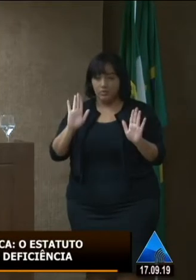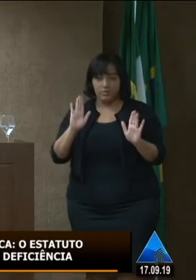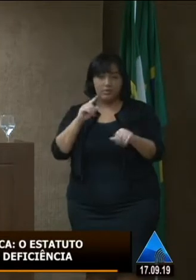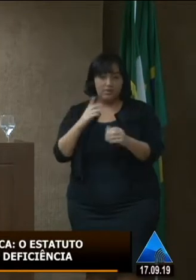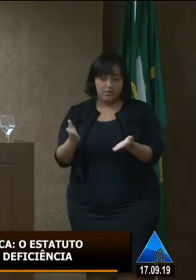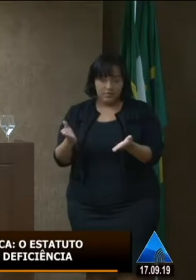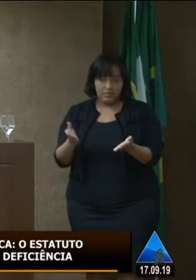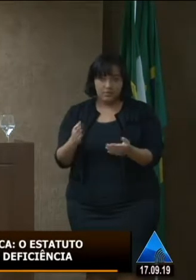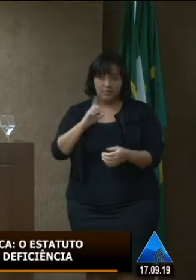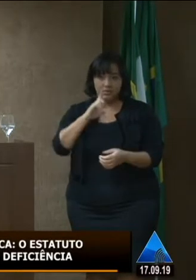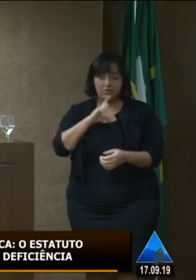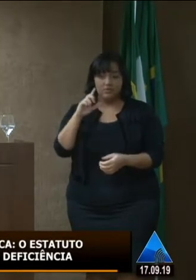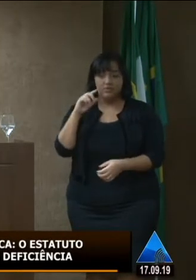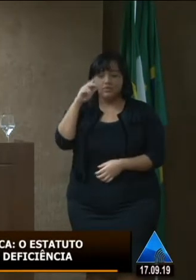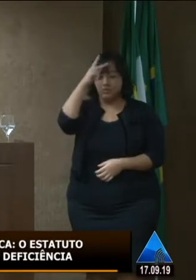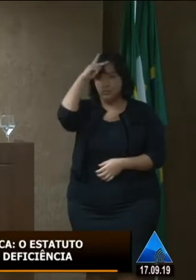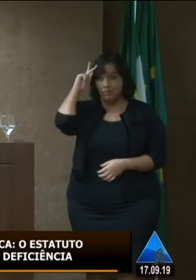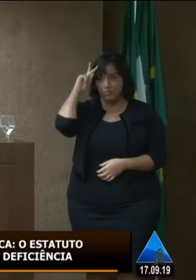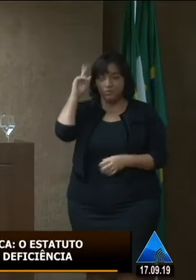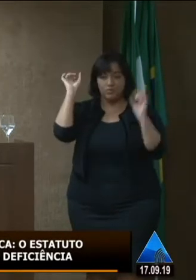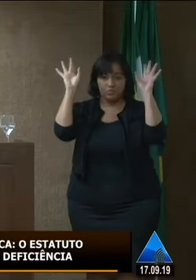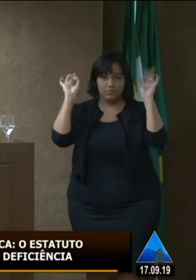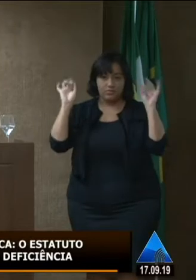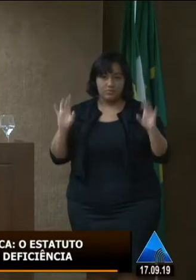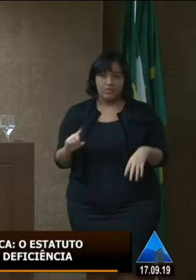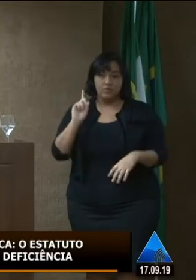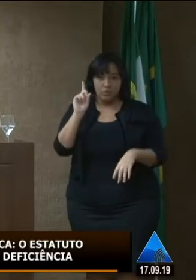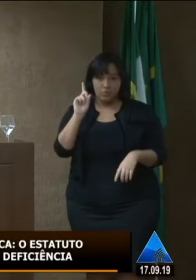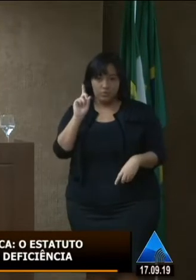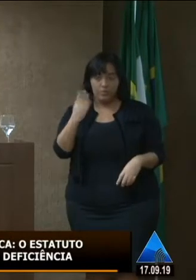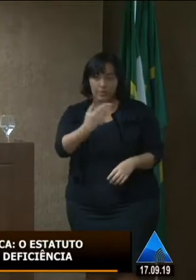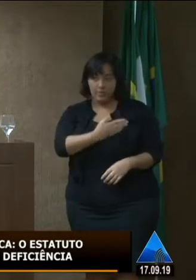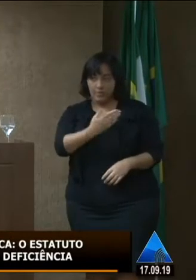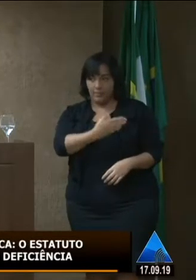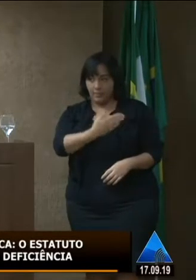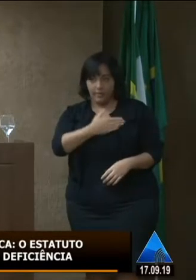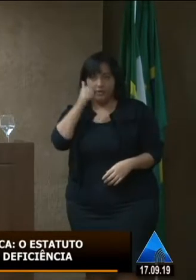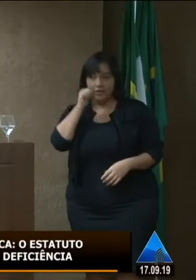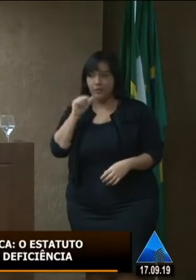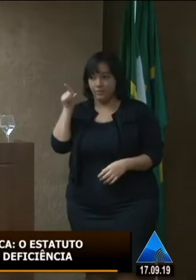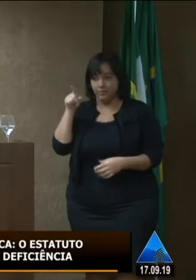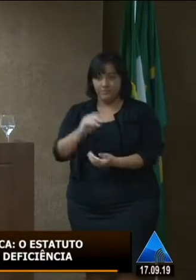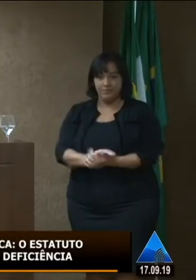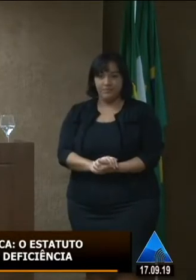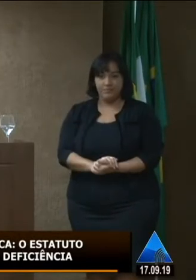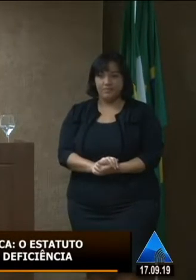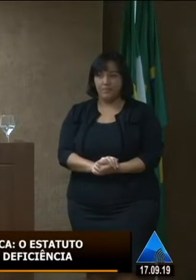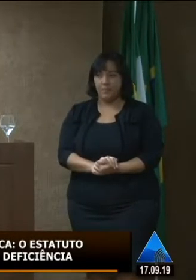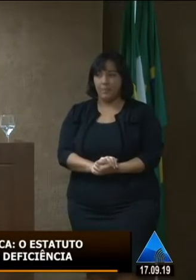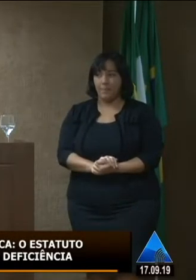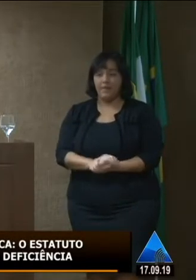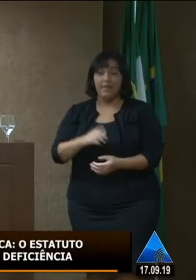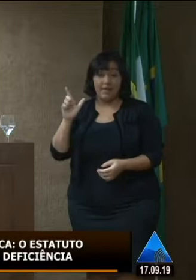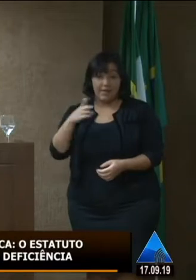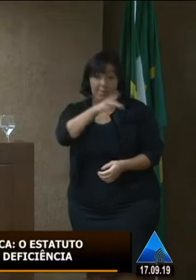especiais aqui que eu gostaria de de nomear uma é minha querida amiga Nessy que eu digo que é minha é